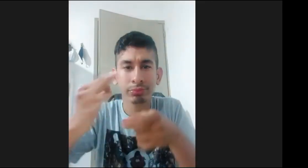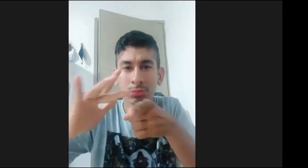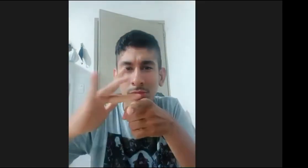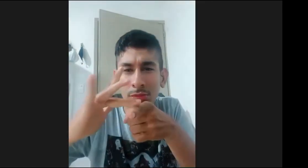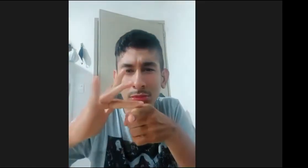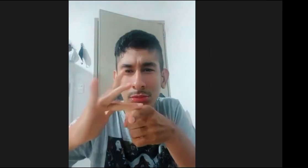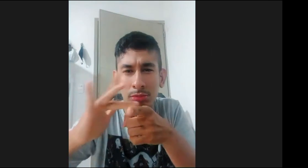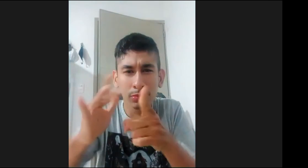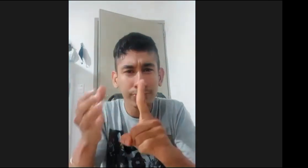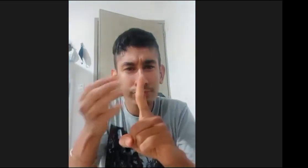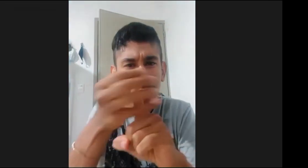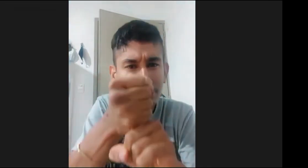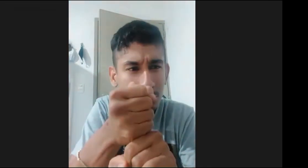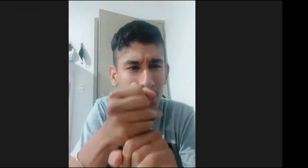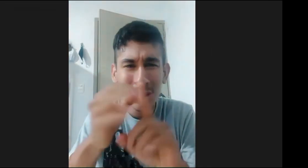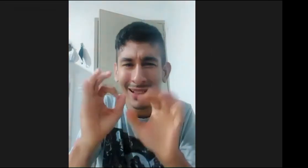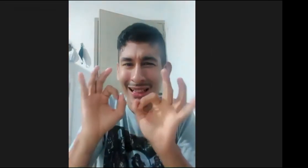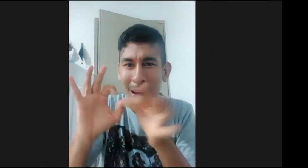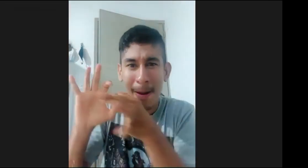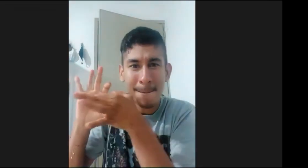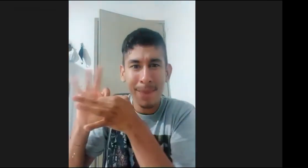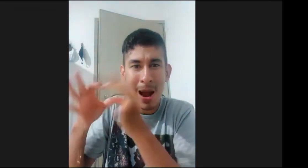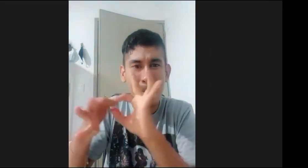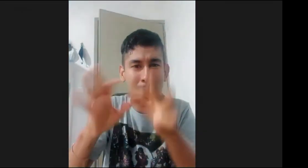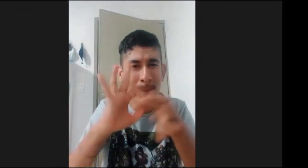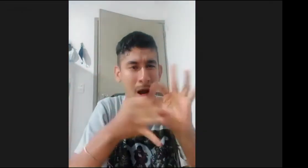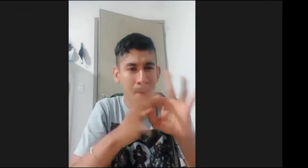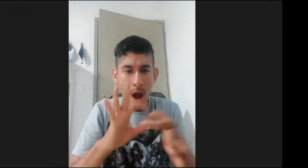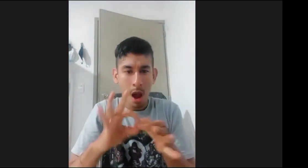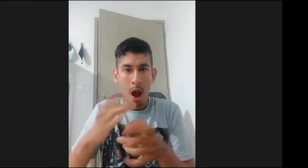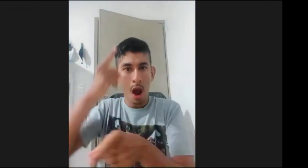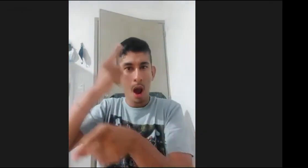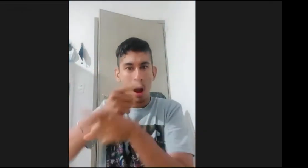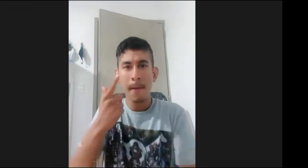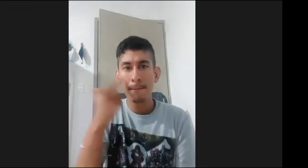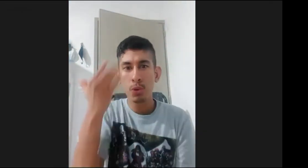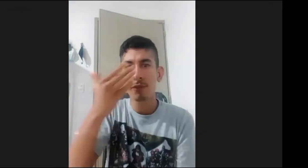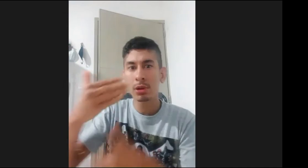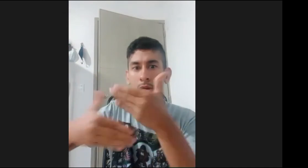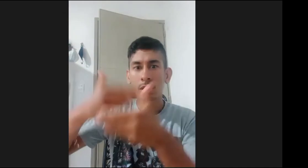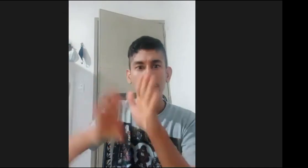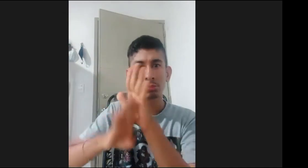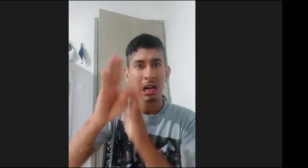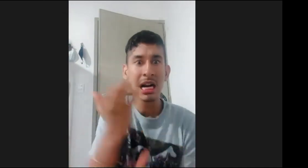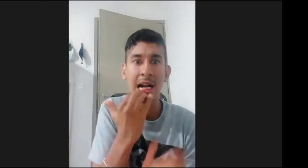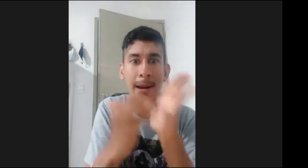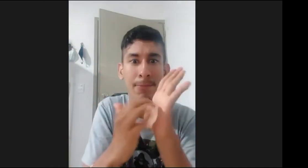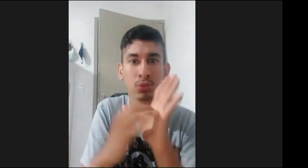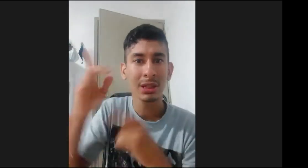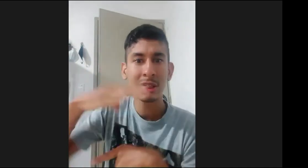se aplique una prueba accesible el que se de las condiciones para que las personas